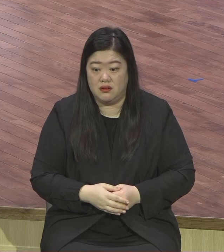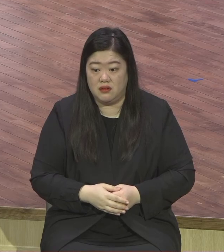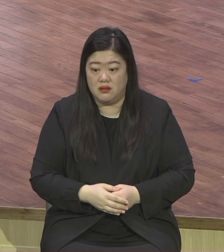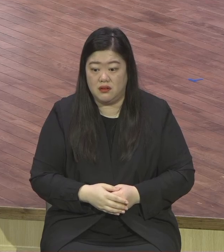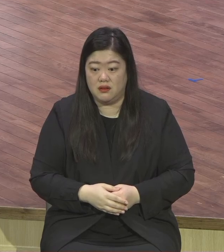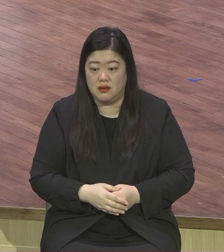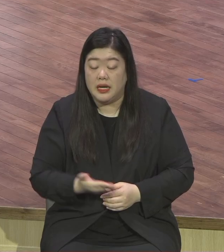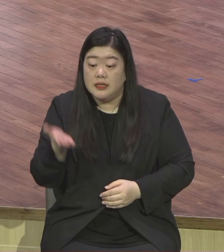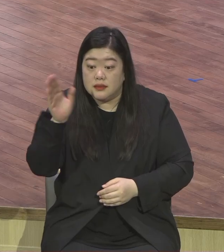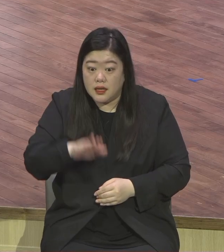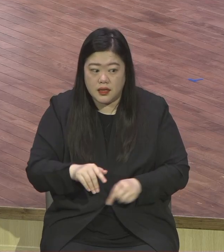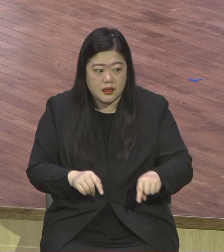너무 많아요.